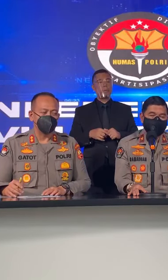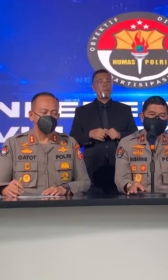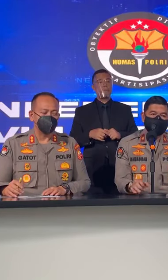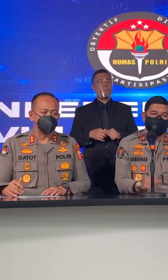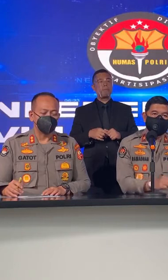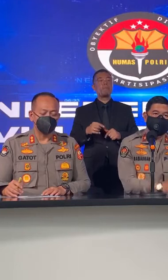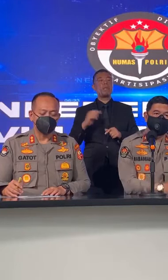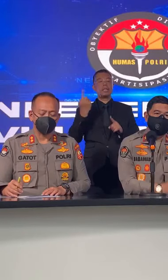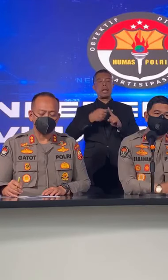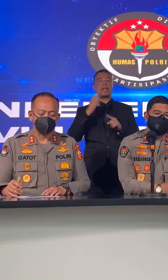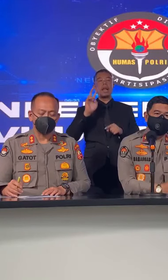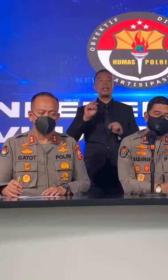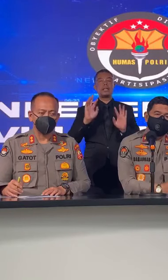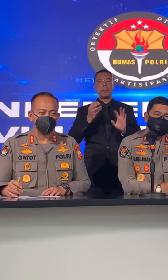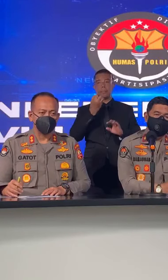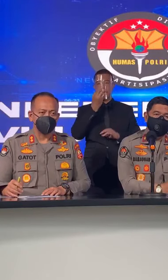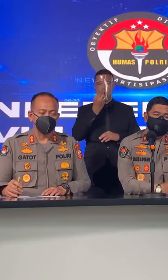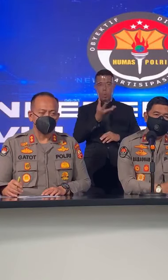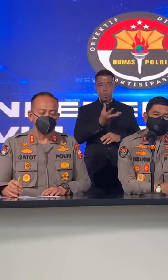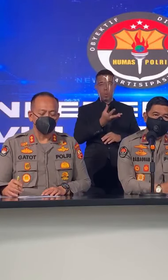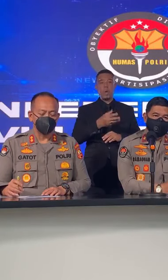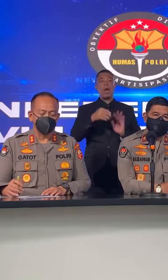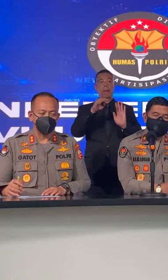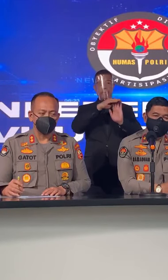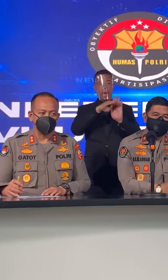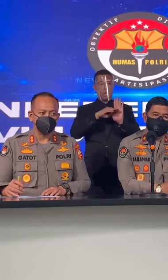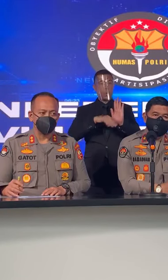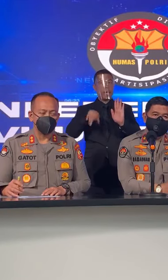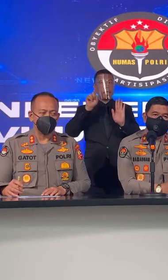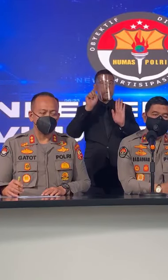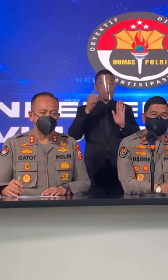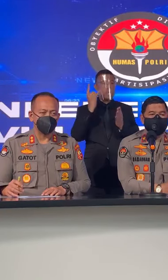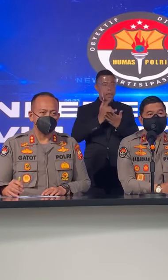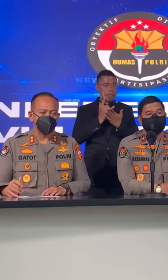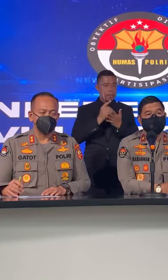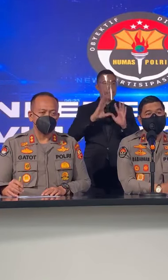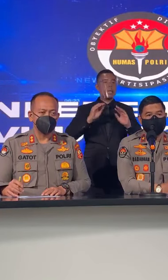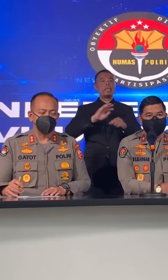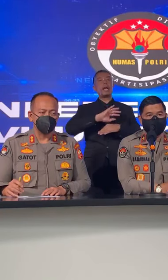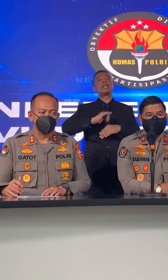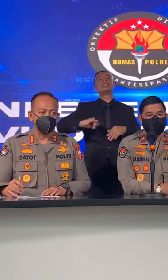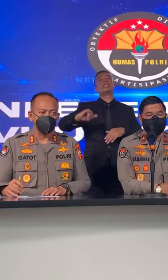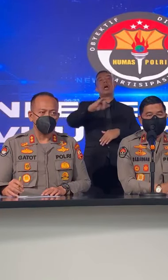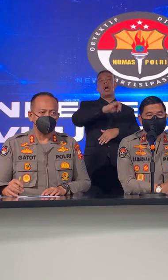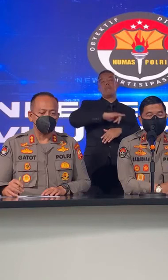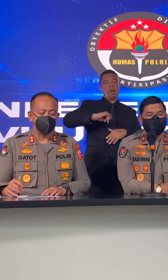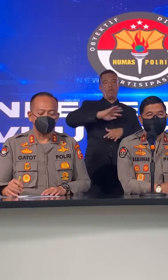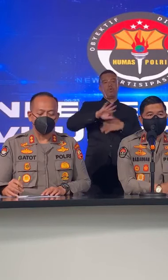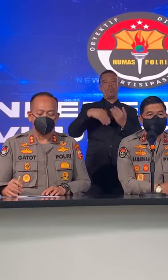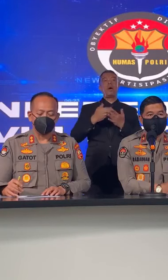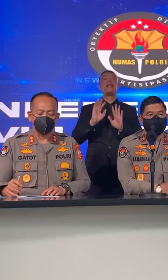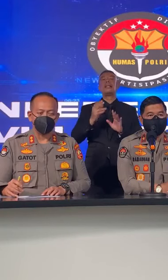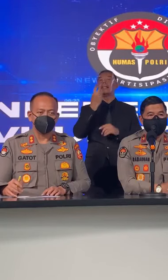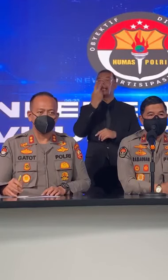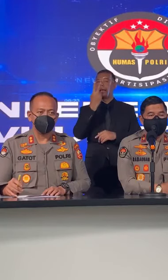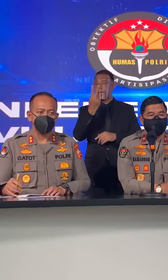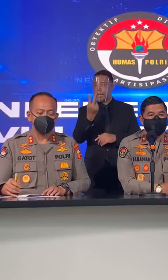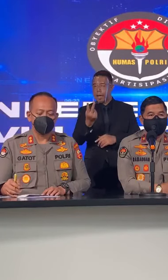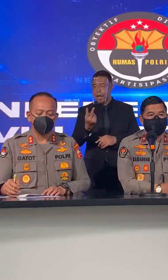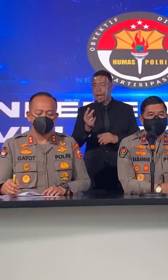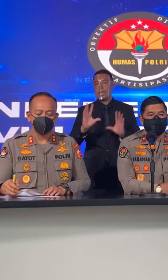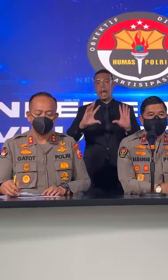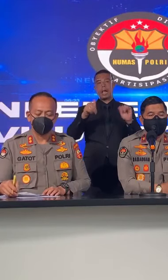Sekali lagi Gini Aturan Itu Tetap Diberlakukan Sama Nanti Kita Lihat Dulu